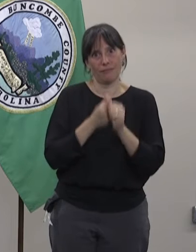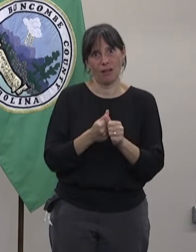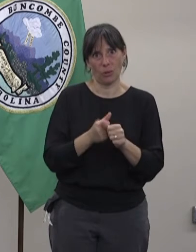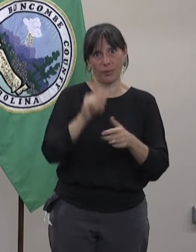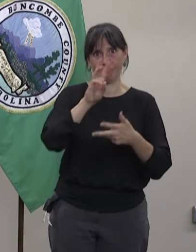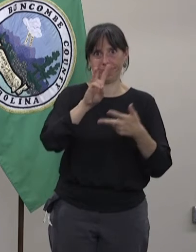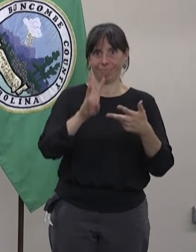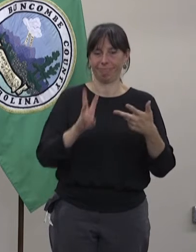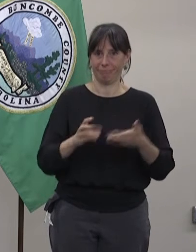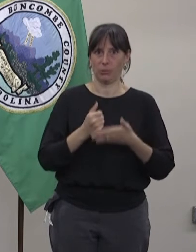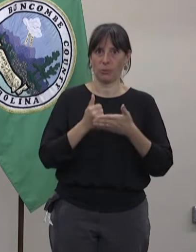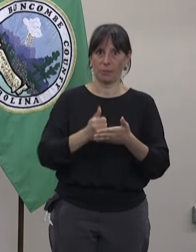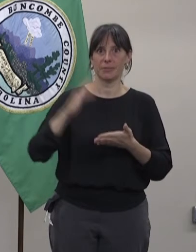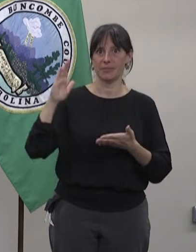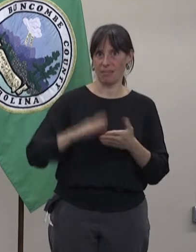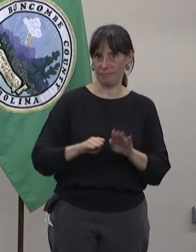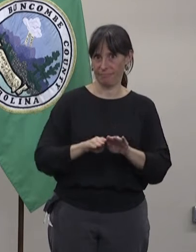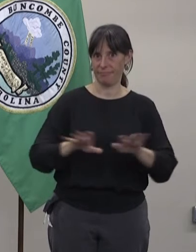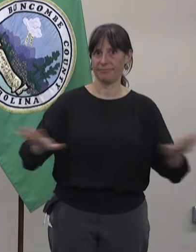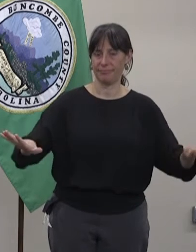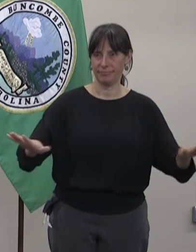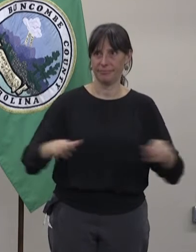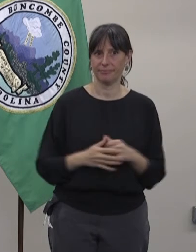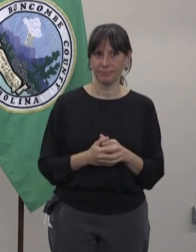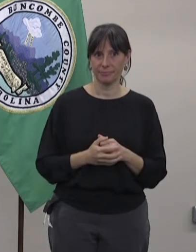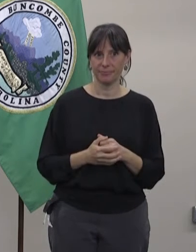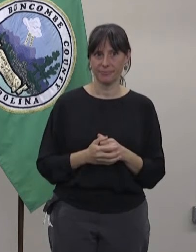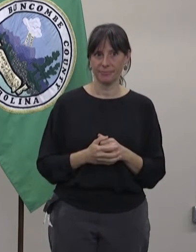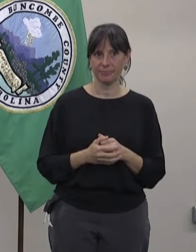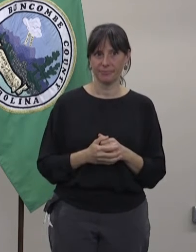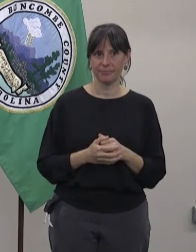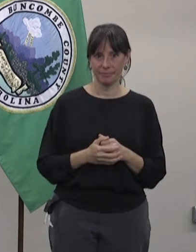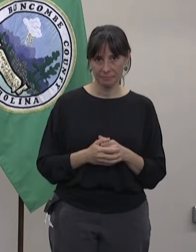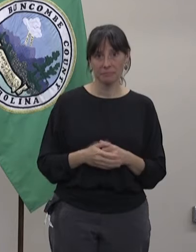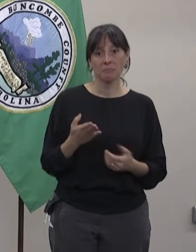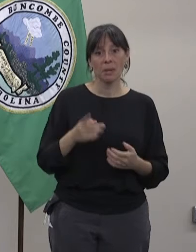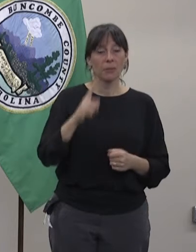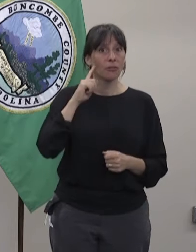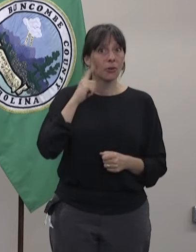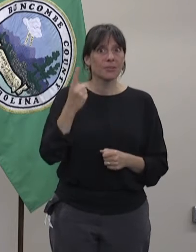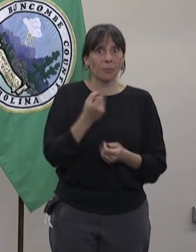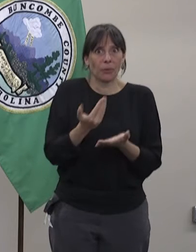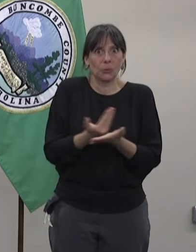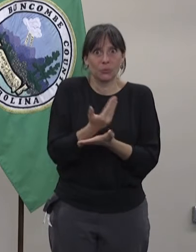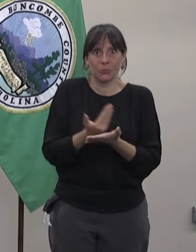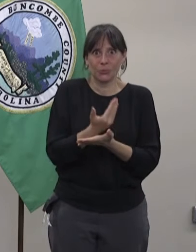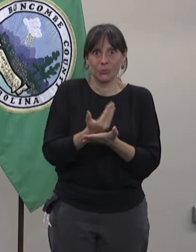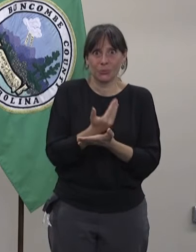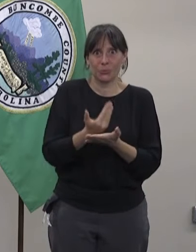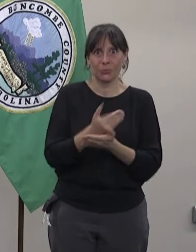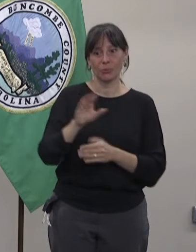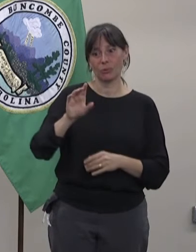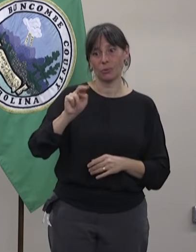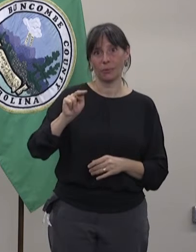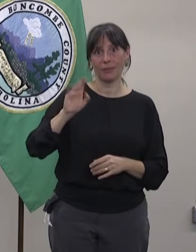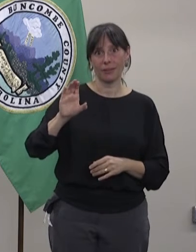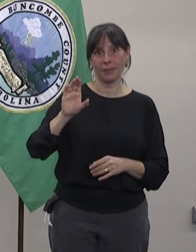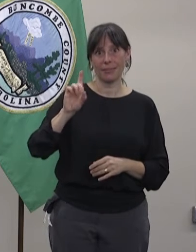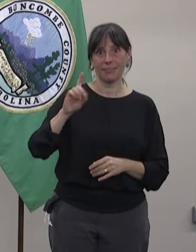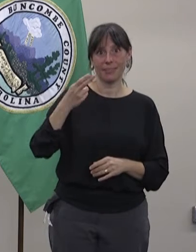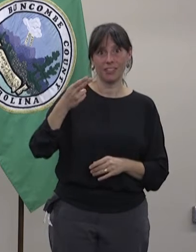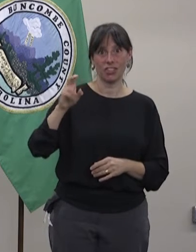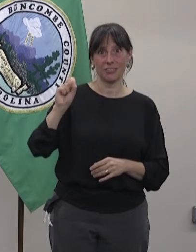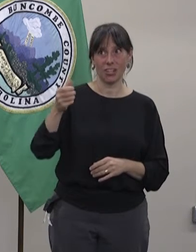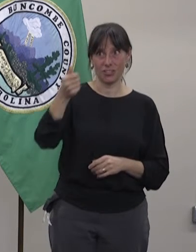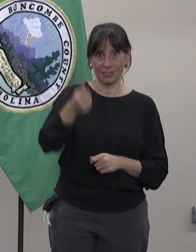tomando las pautas en serio, que sigan haciendo lo que les hemos dicho. A lo mejor ha escuchado que hay una nueva